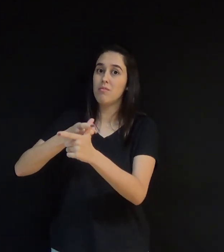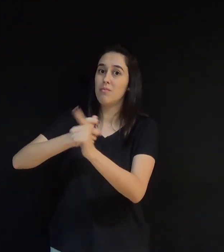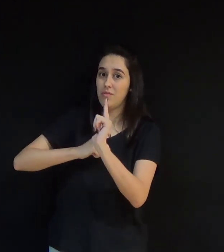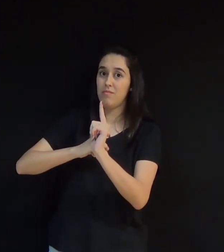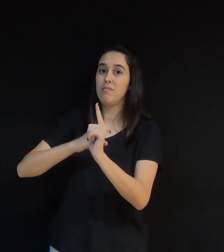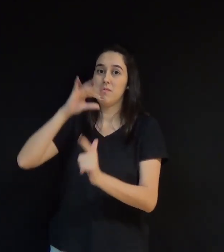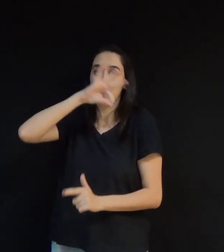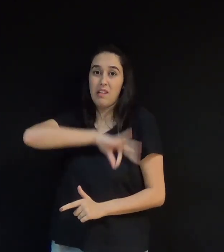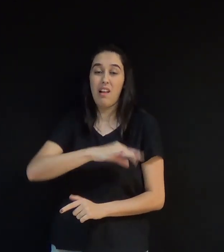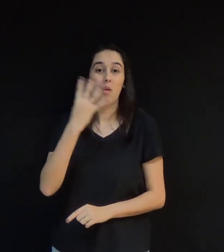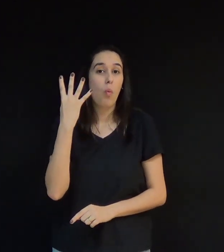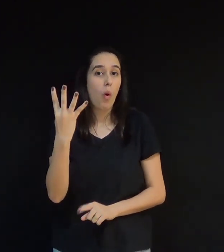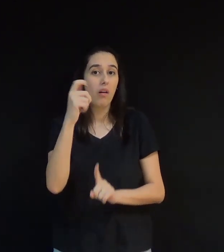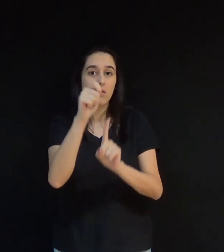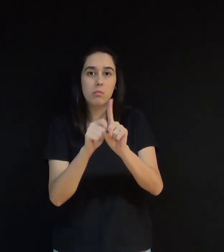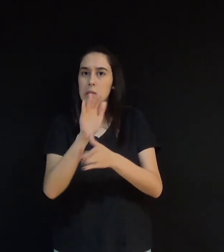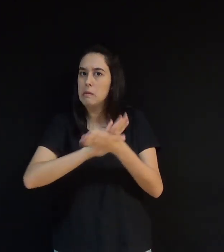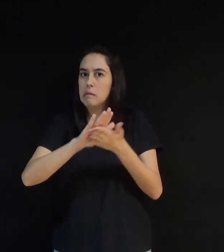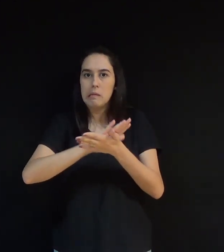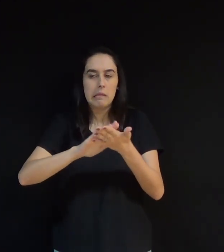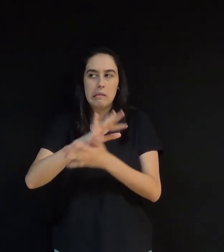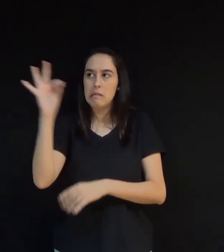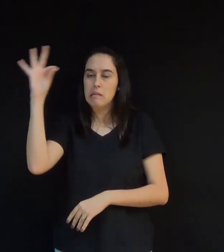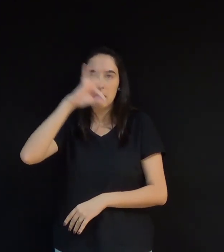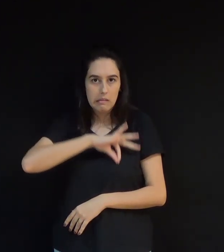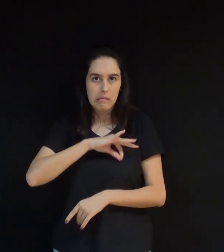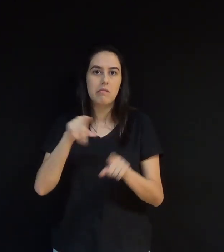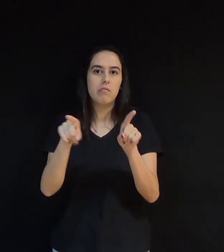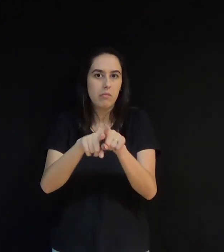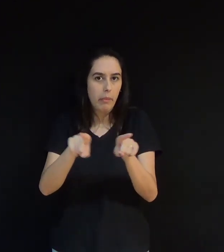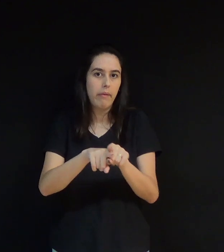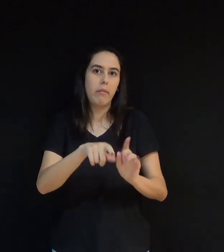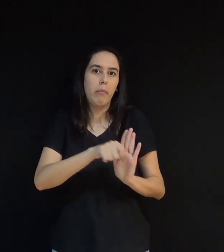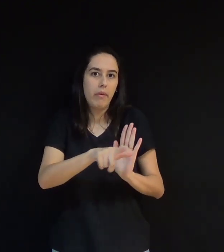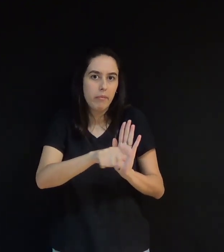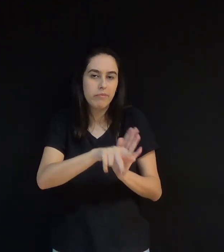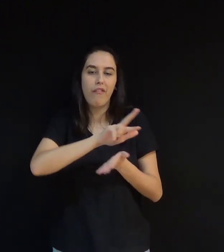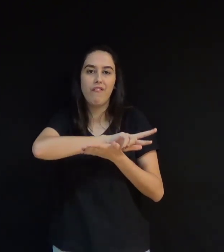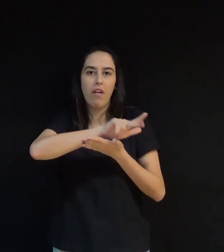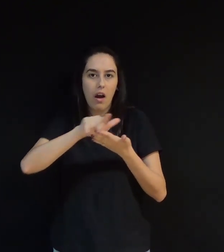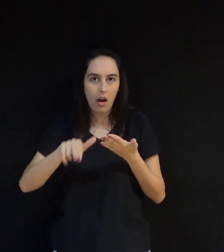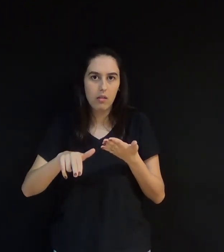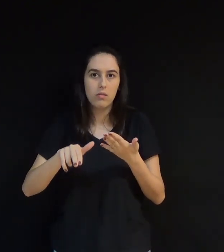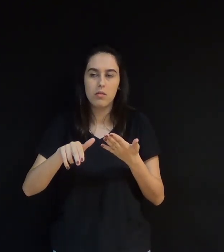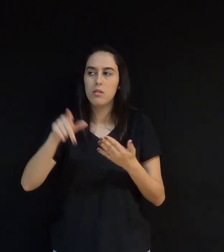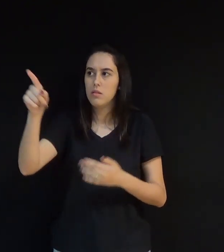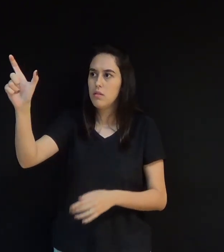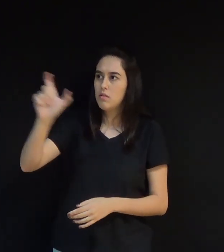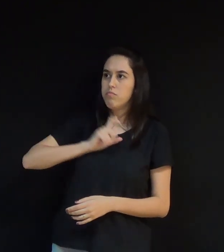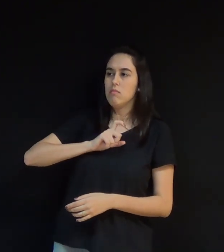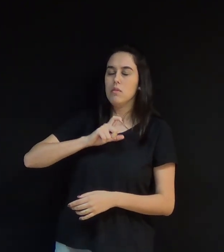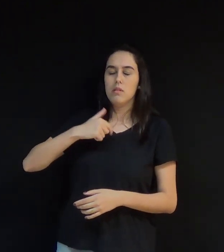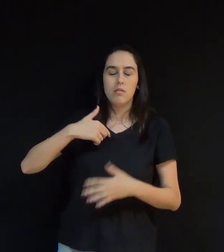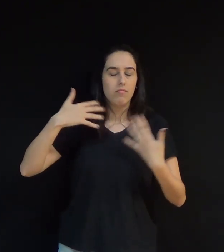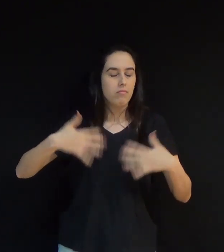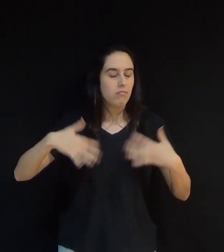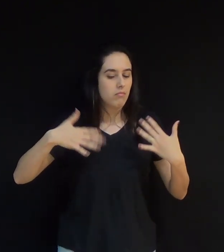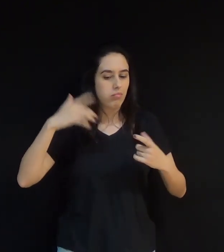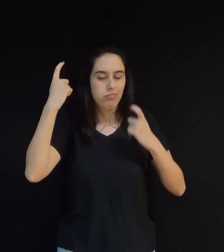em salários atrasados, além de outros benefícios. Confesso que a notícia me deixou muito preocupada, pois a minha